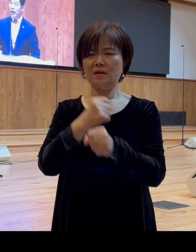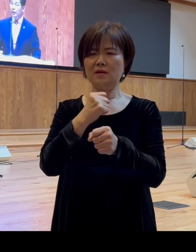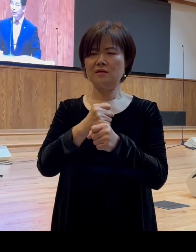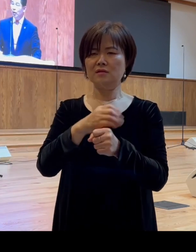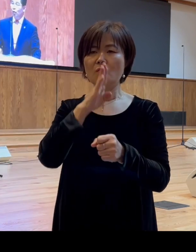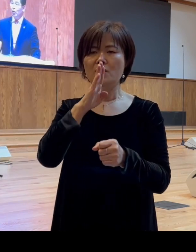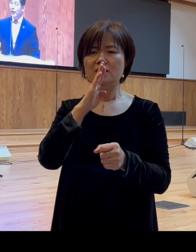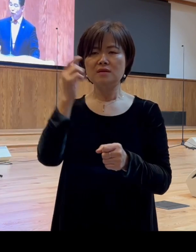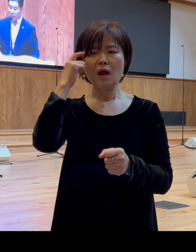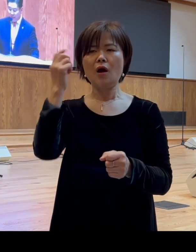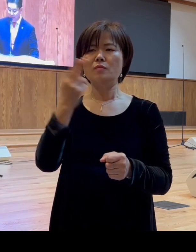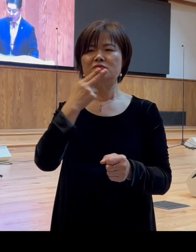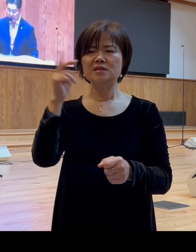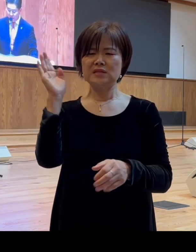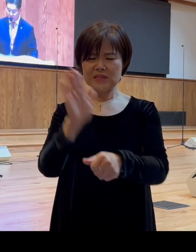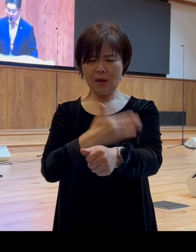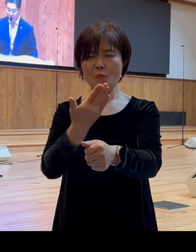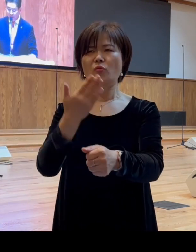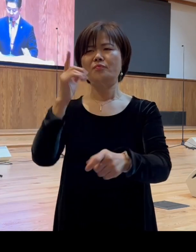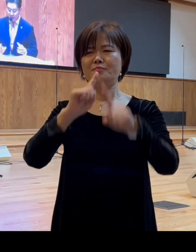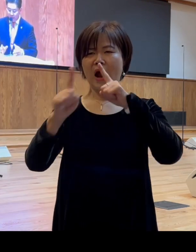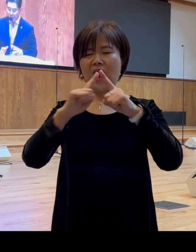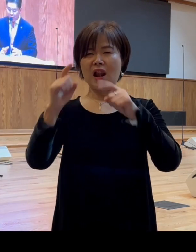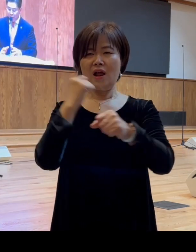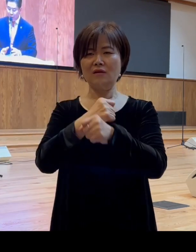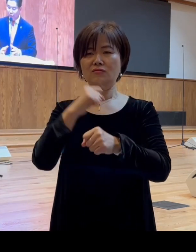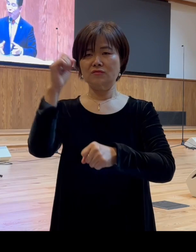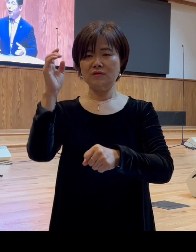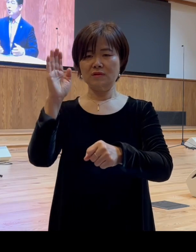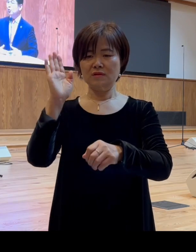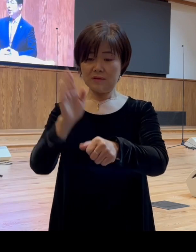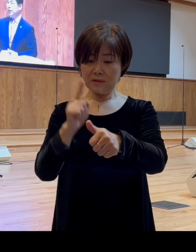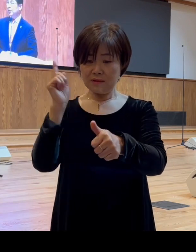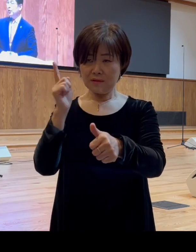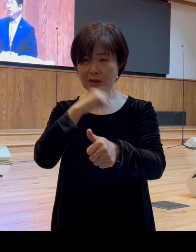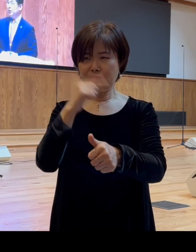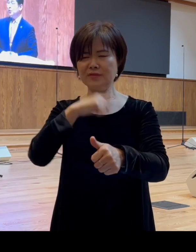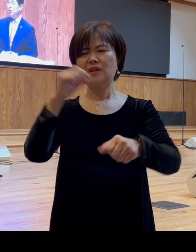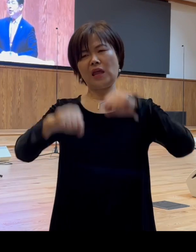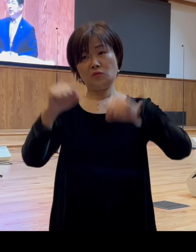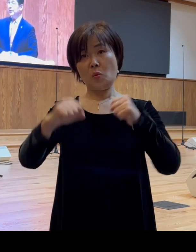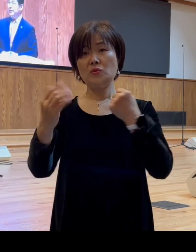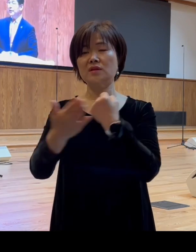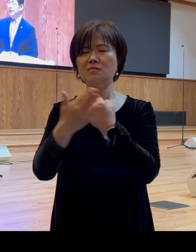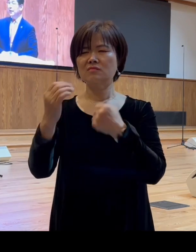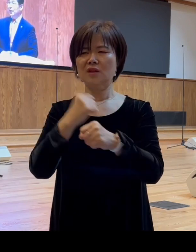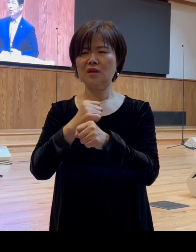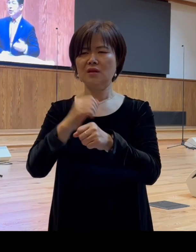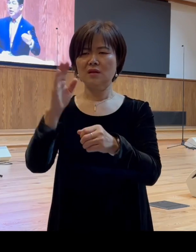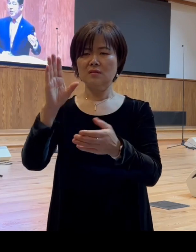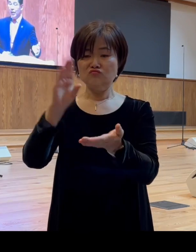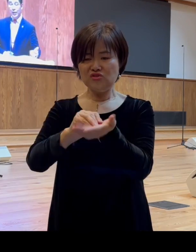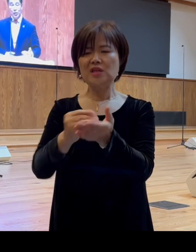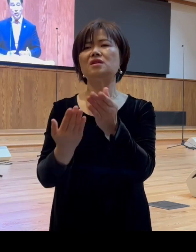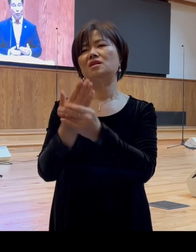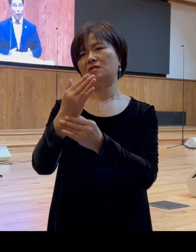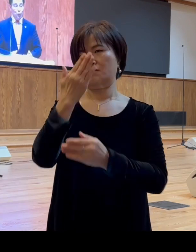언행으로 말미암아서 큰 문제로 비화될 수 있기 때문에 그렇습니다 우리가 지난 시간에 이어서 살펴보는 이